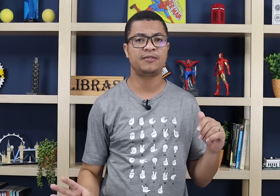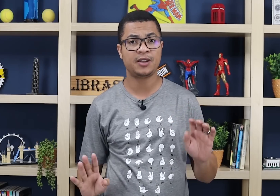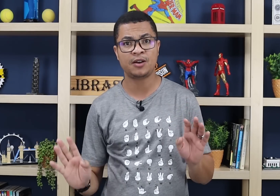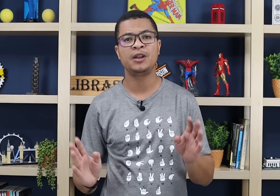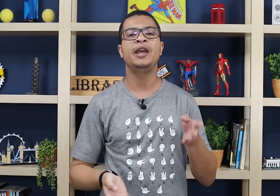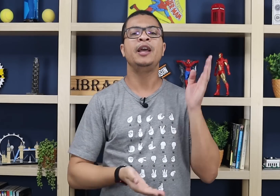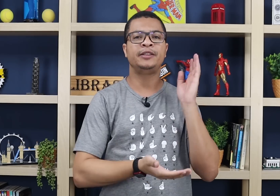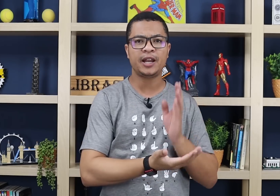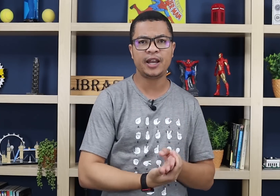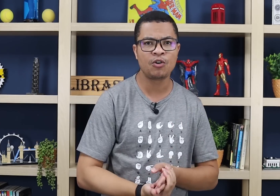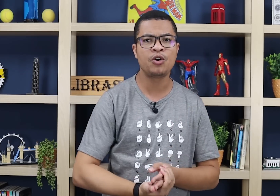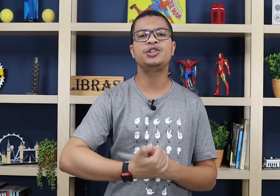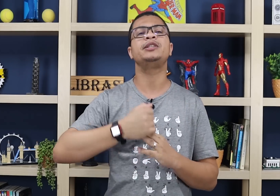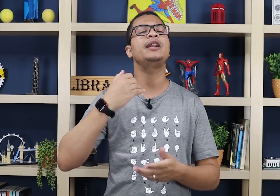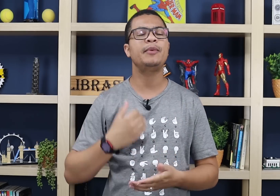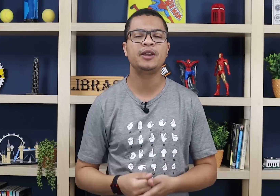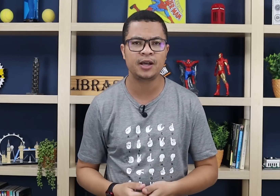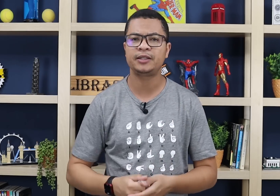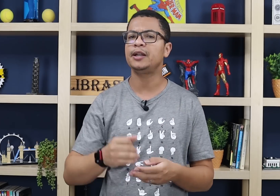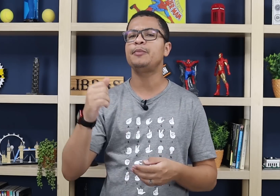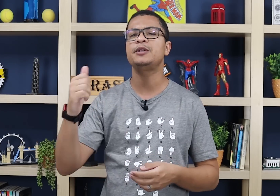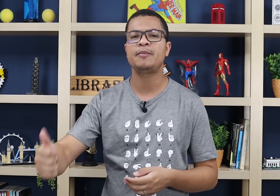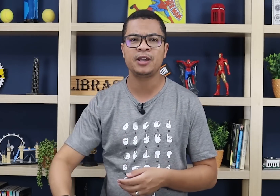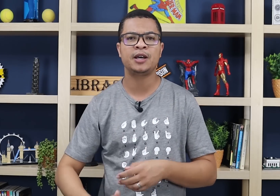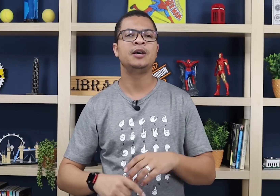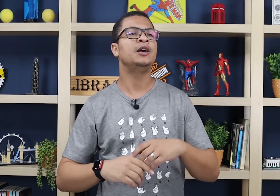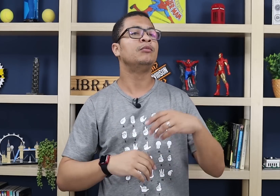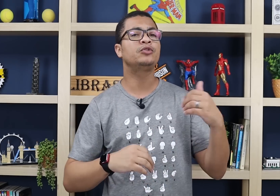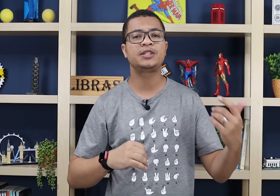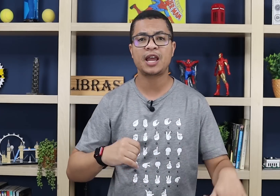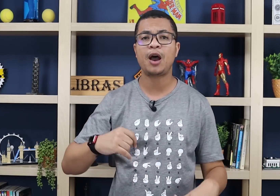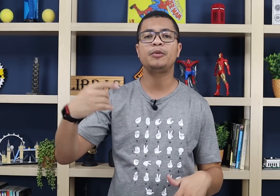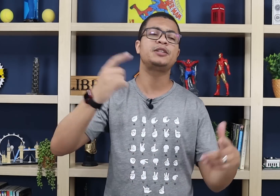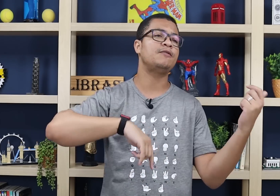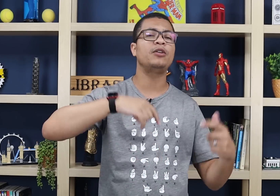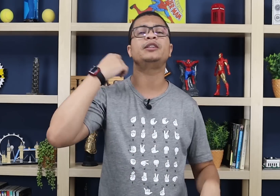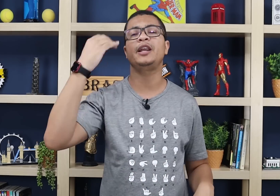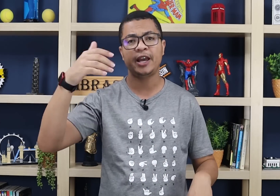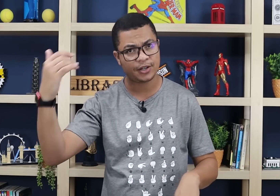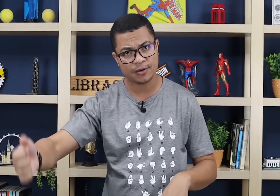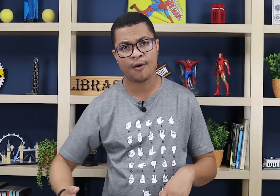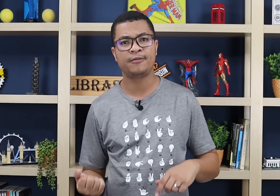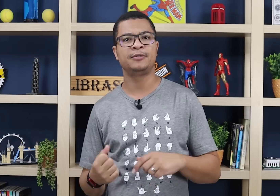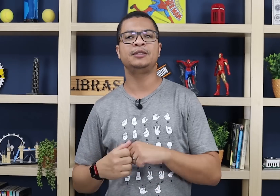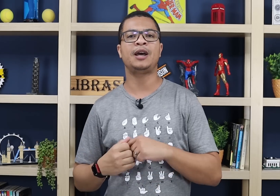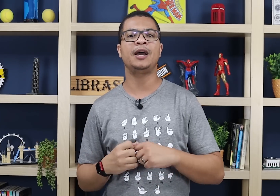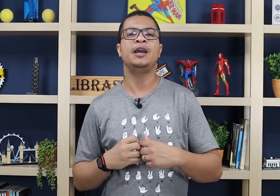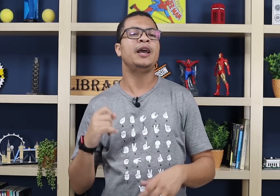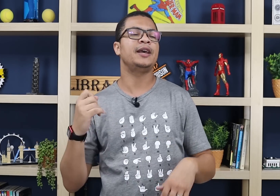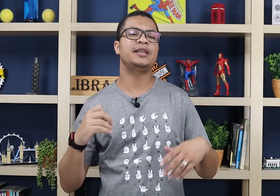vem. Não! Treina ele hoje, treina amanhã, treina depois da manhã. Muda o sinal, depois você volta e treina ele de novo, tá? Sei